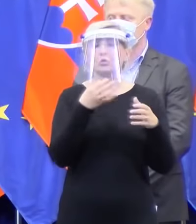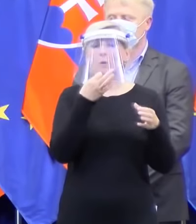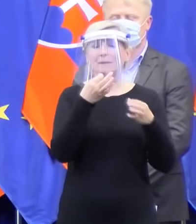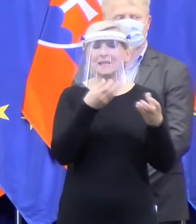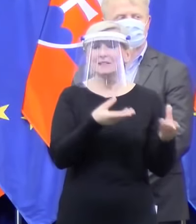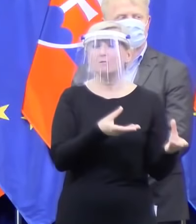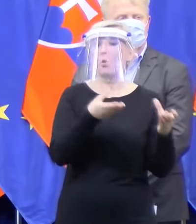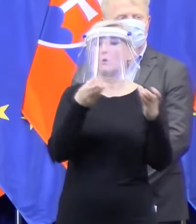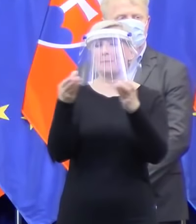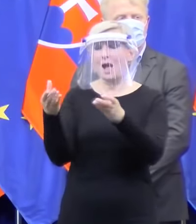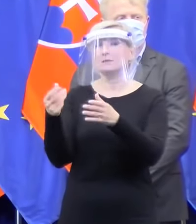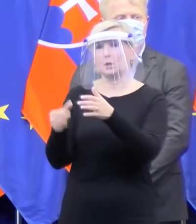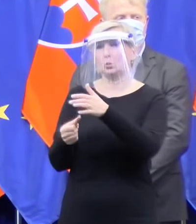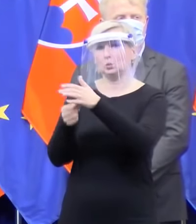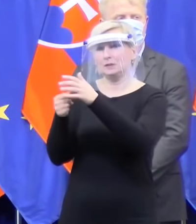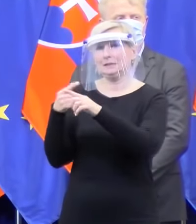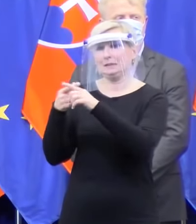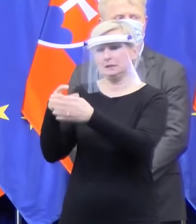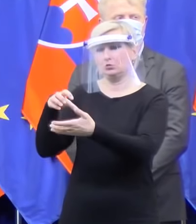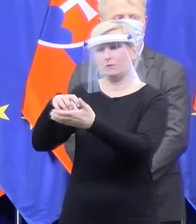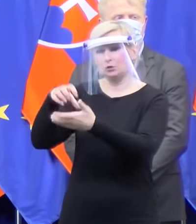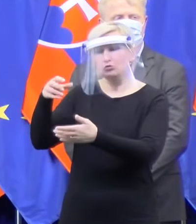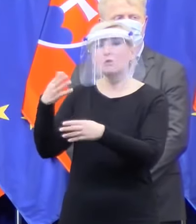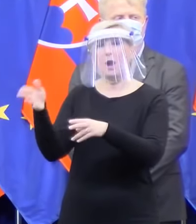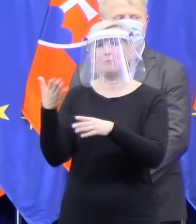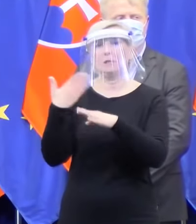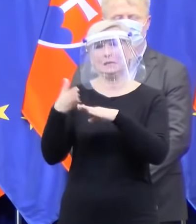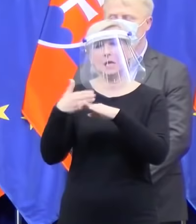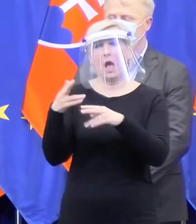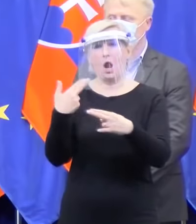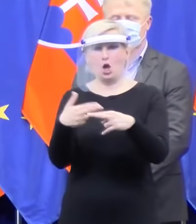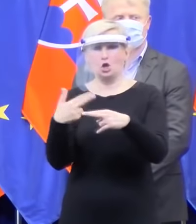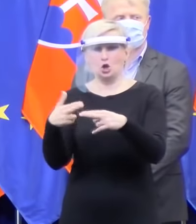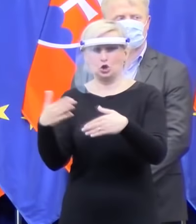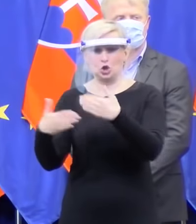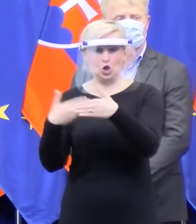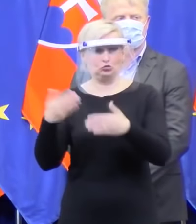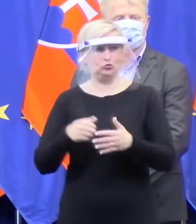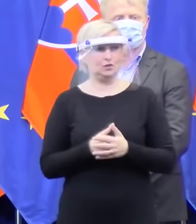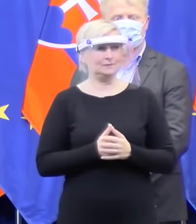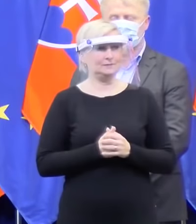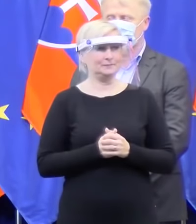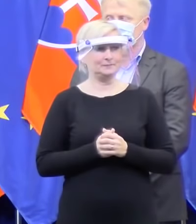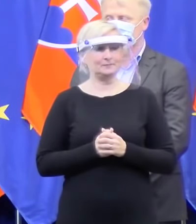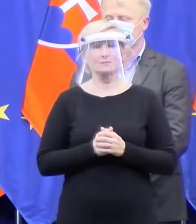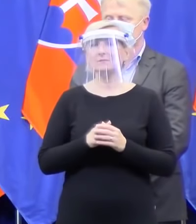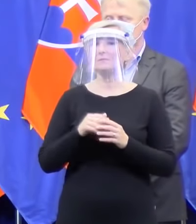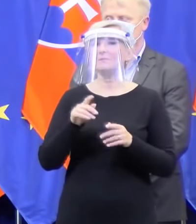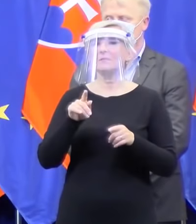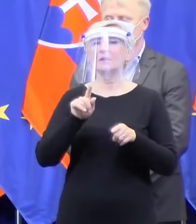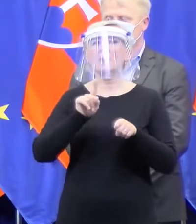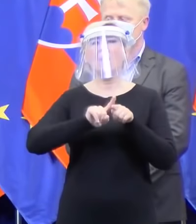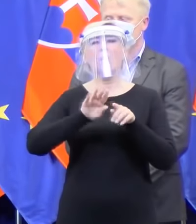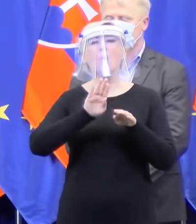byť, aby sme vlastne potom mali k dispozícii informácie na Ústrednom krízovom štábe. Kto pribudol?